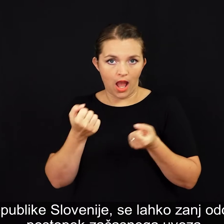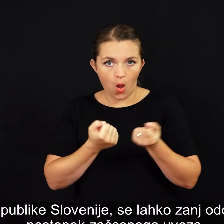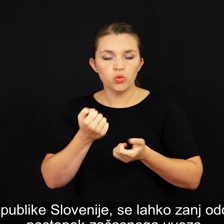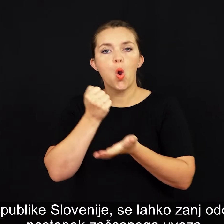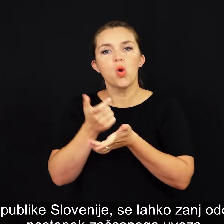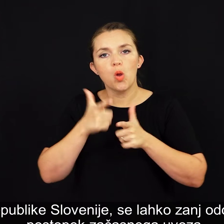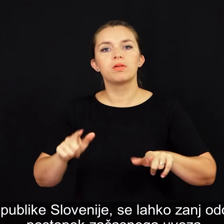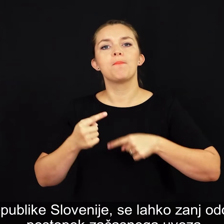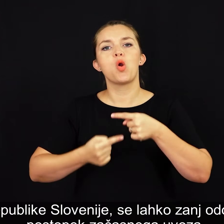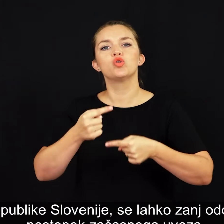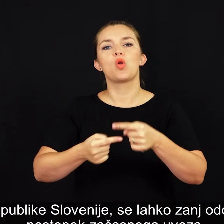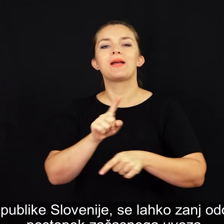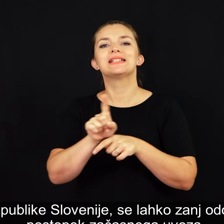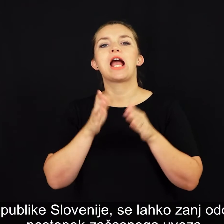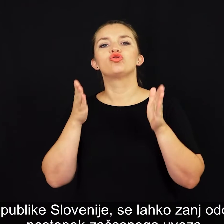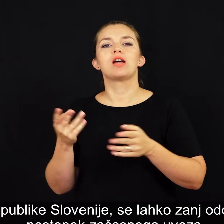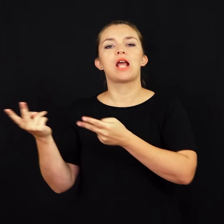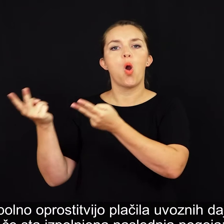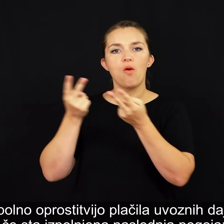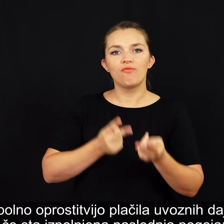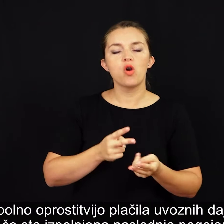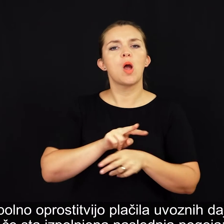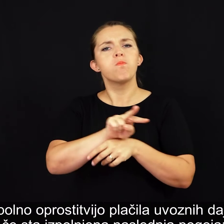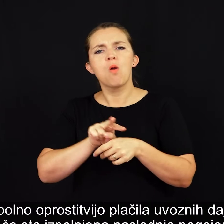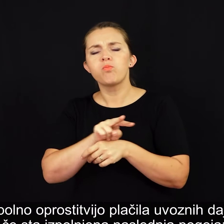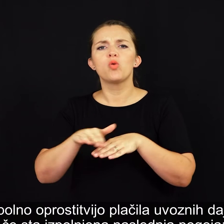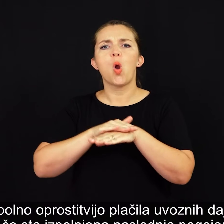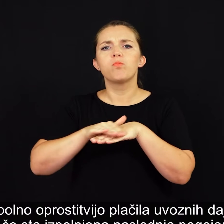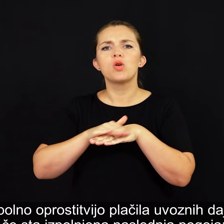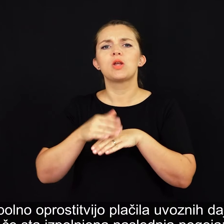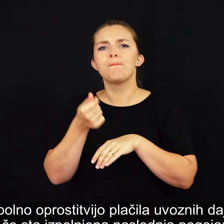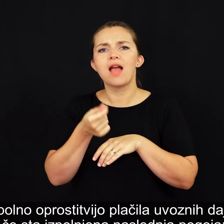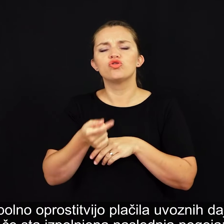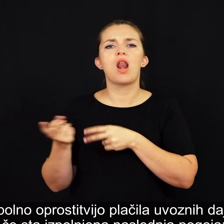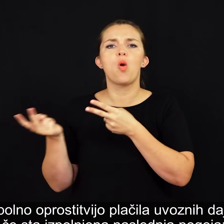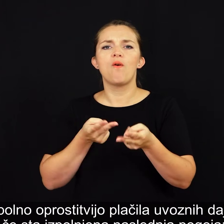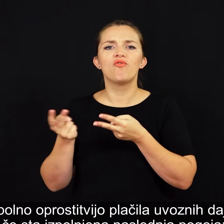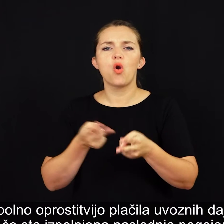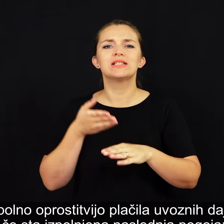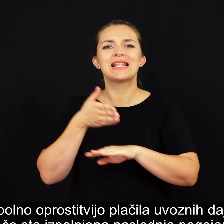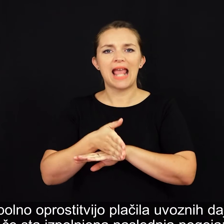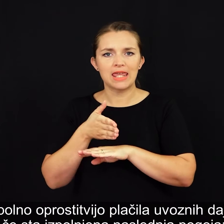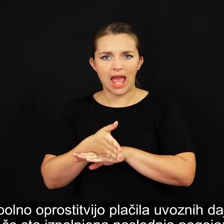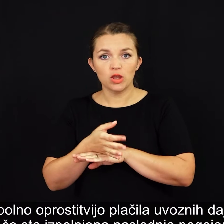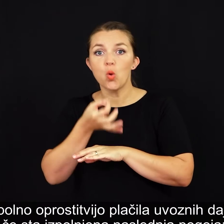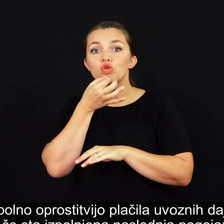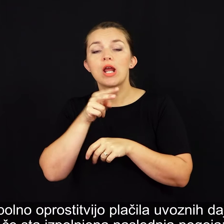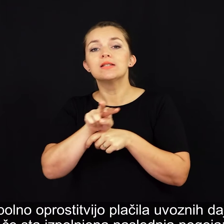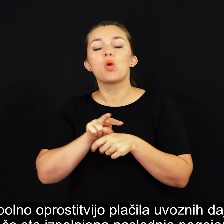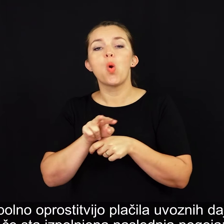postopek začasnega uvoza s popolno oprostitvijo plačila uvoznih dajatev, če sta izpolnjena naslednja